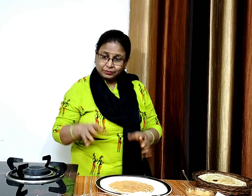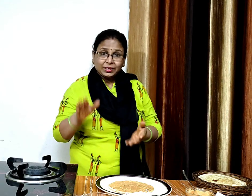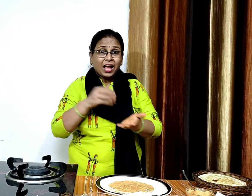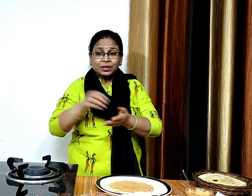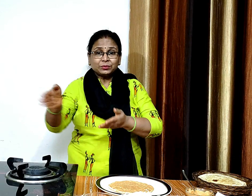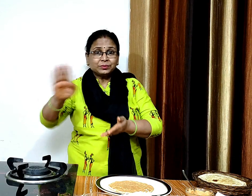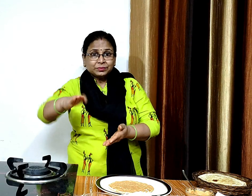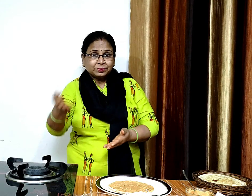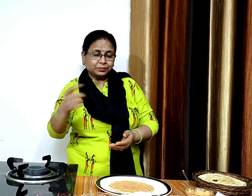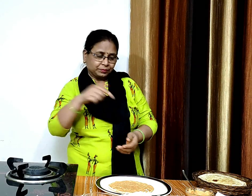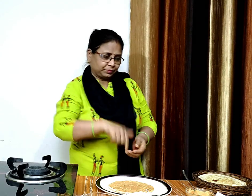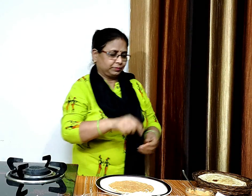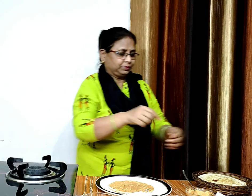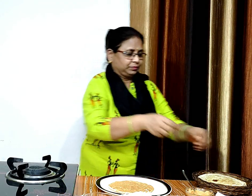अब इस पर टिकी रखेंगे